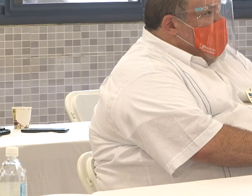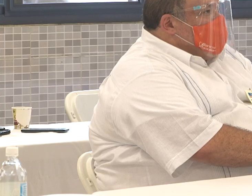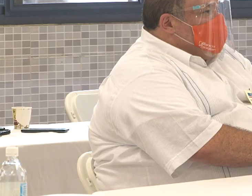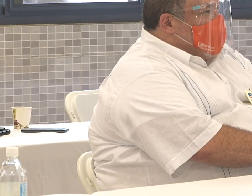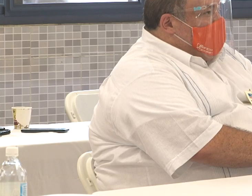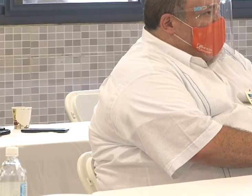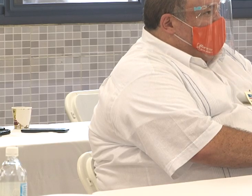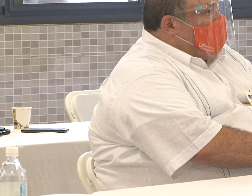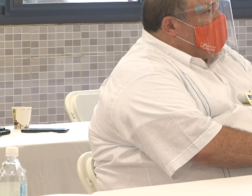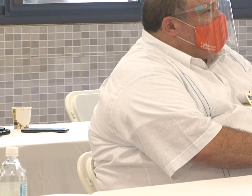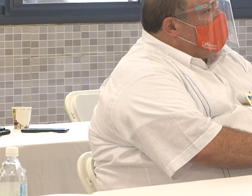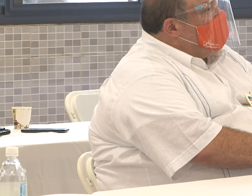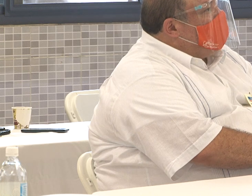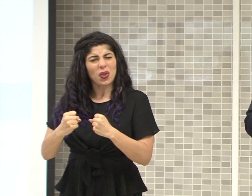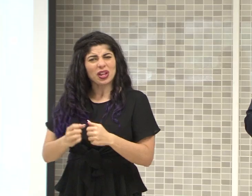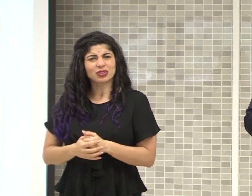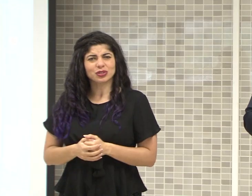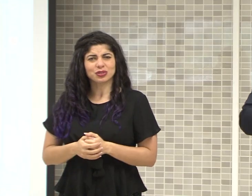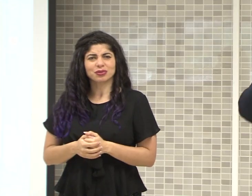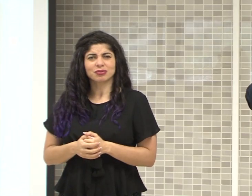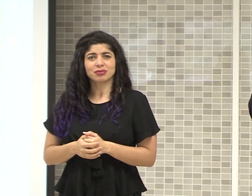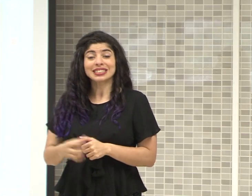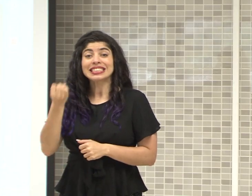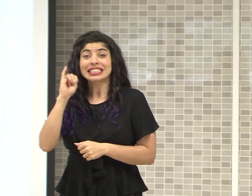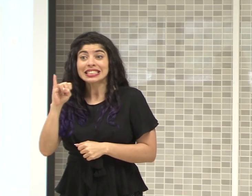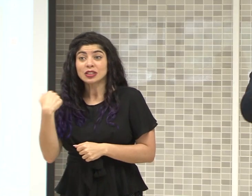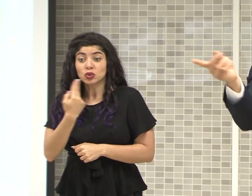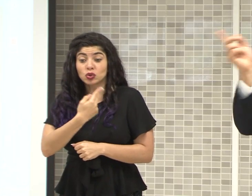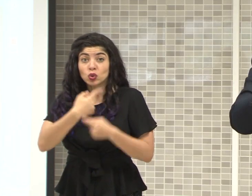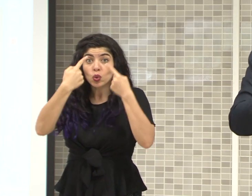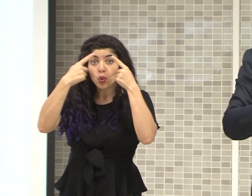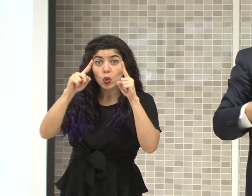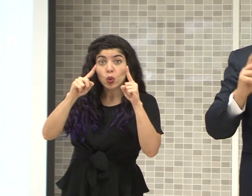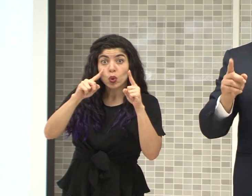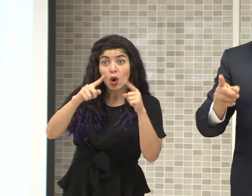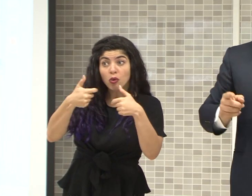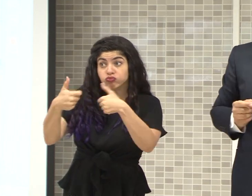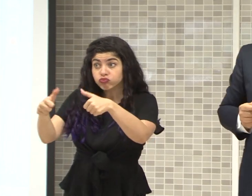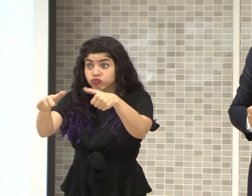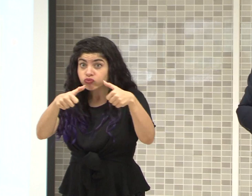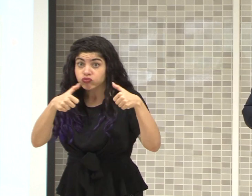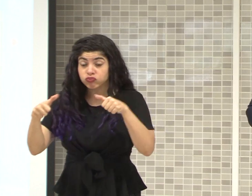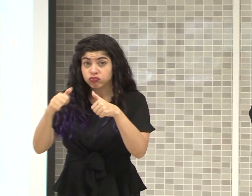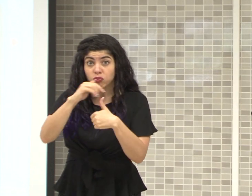Eso es lo más poderoso. Si logramos un acuerdo entre nosotras y nosotros,